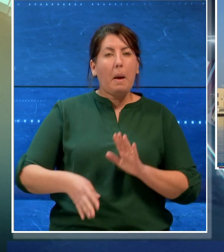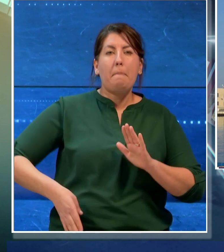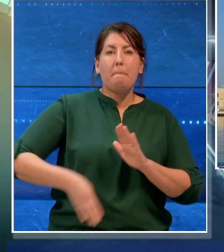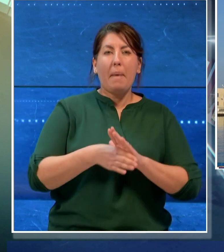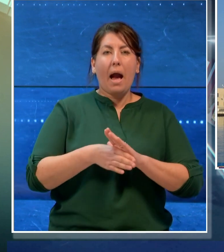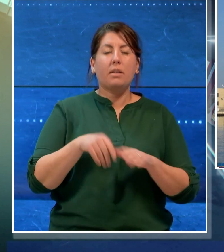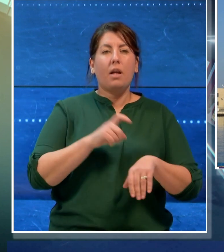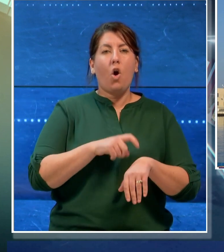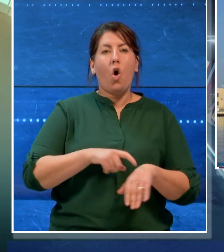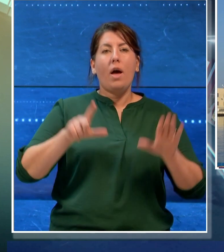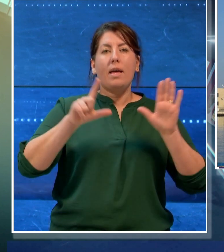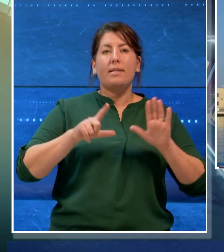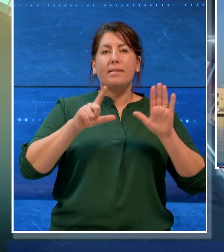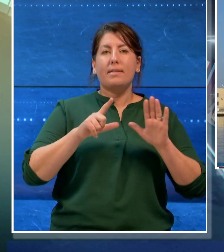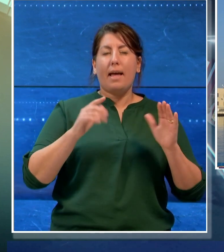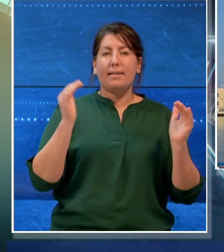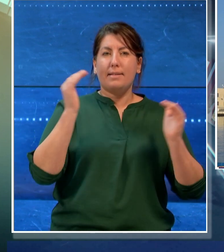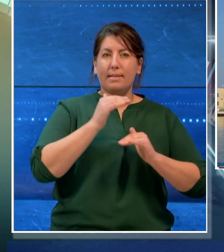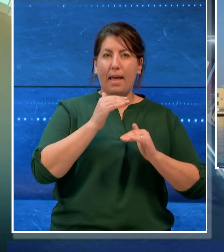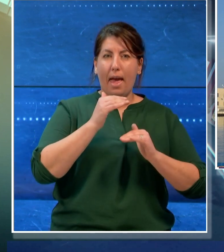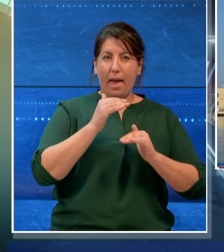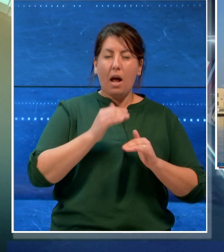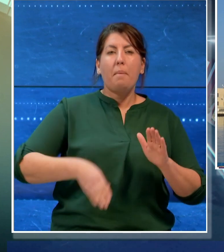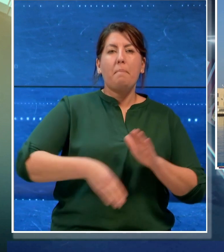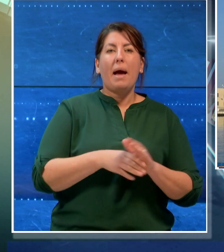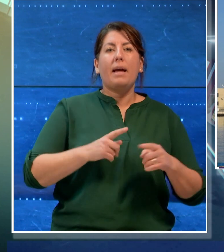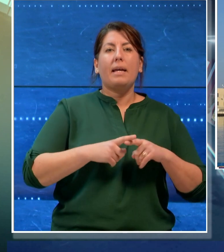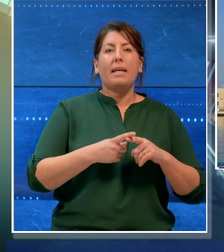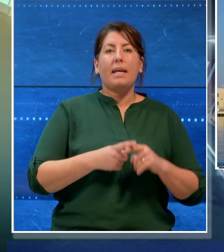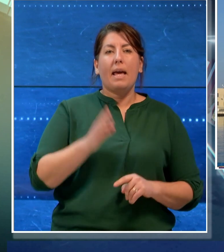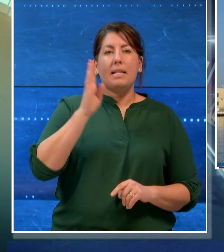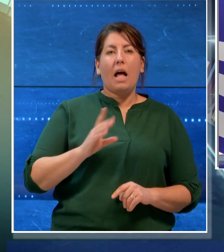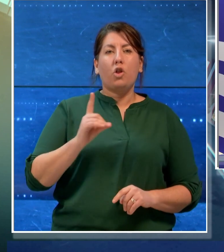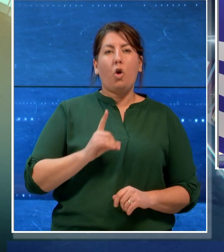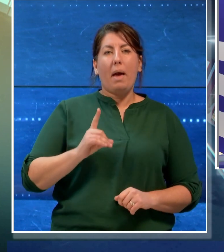19 dalla parrocchia di San Domenico.